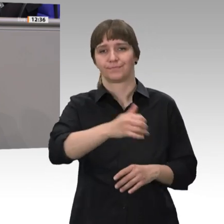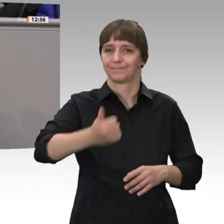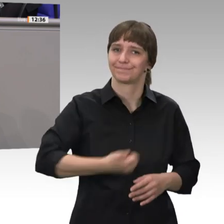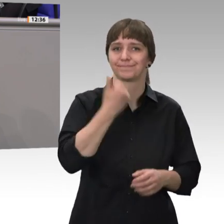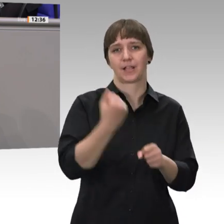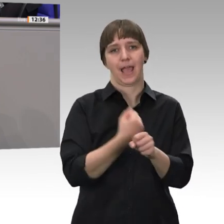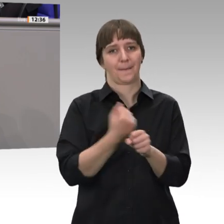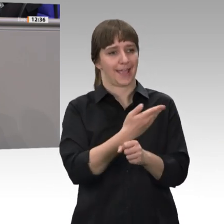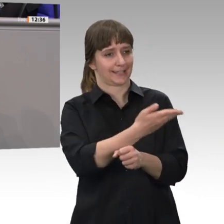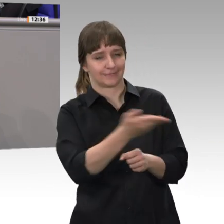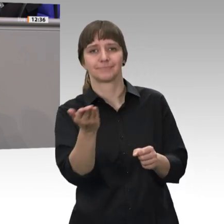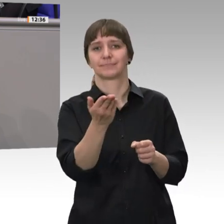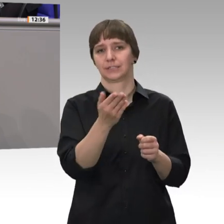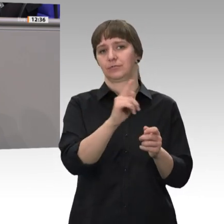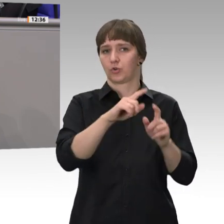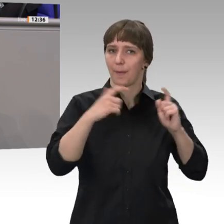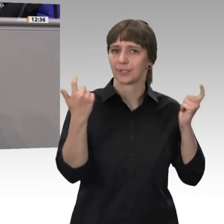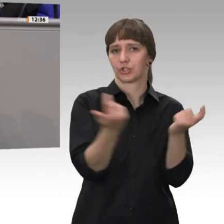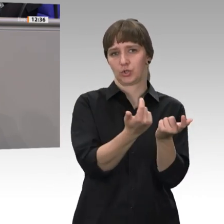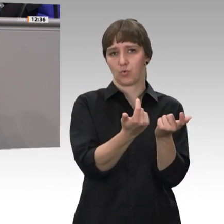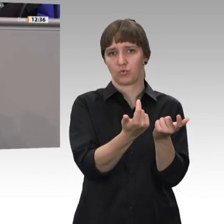Mindestlohnkommission, deren Ergebnisse auch eins zu eins umzusetzen sind.